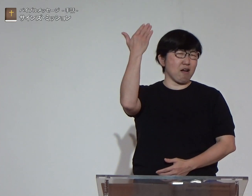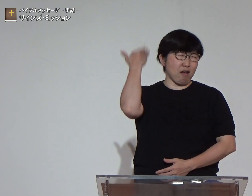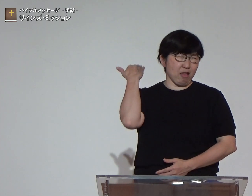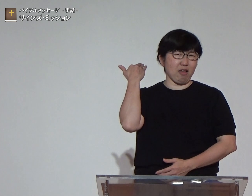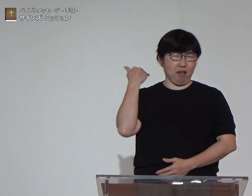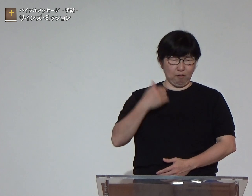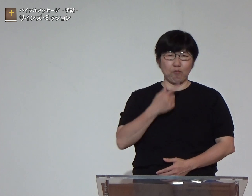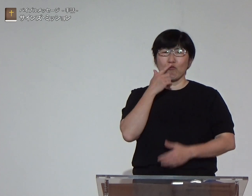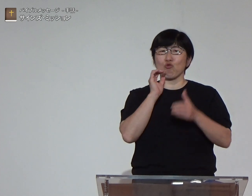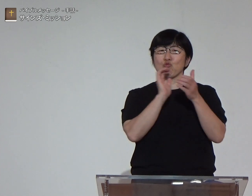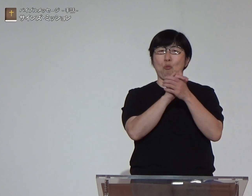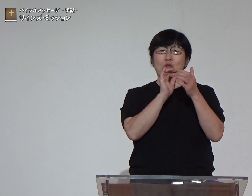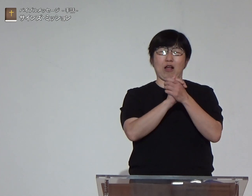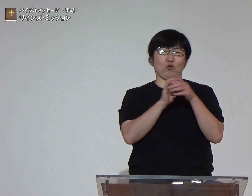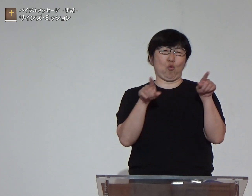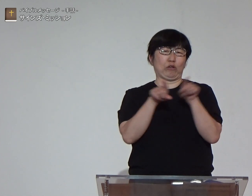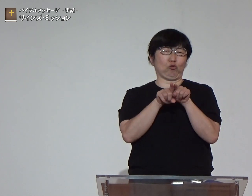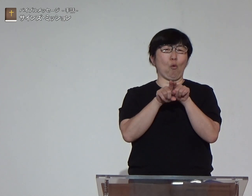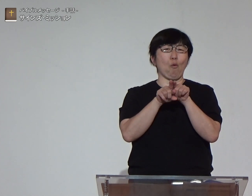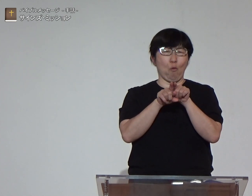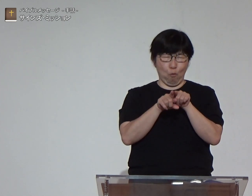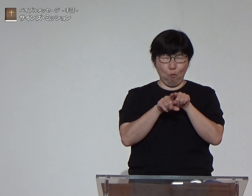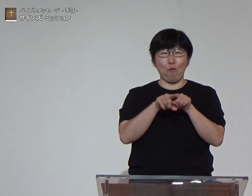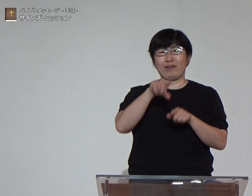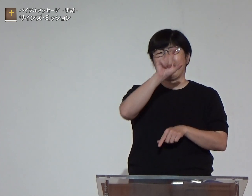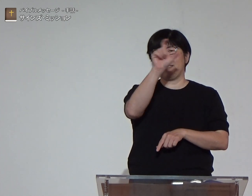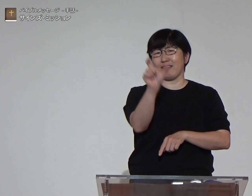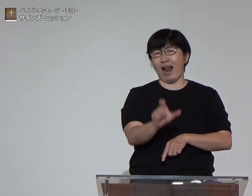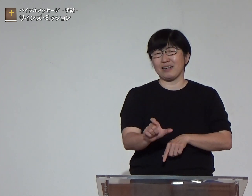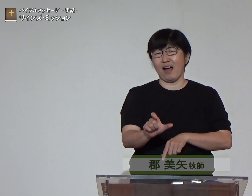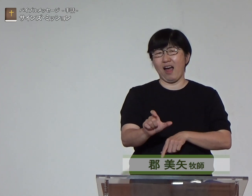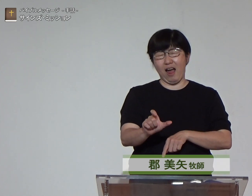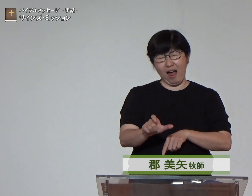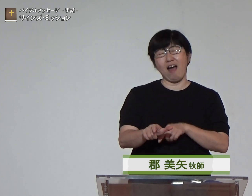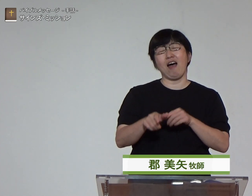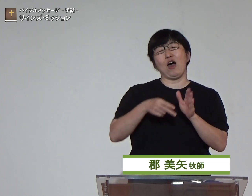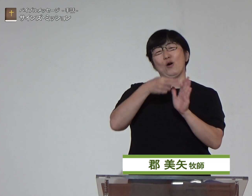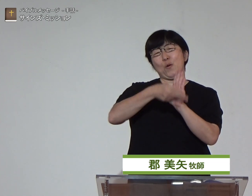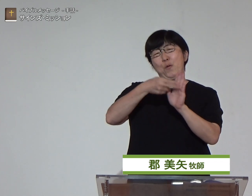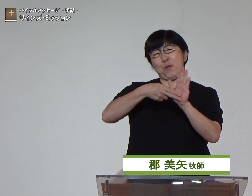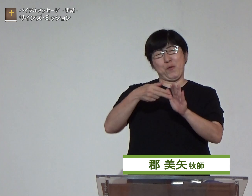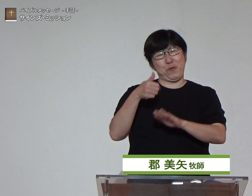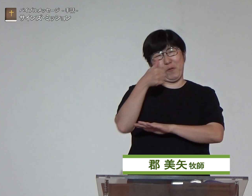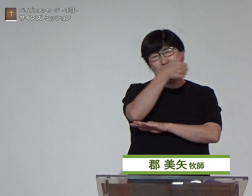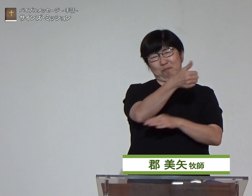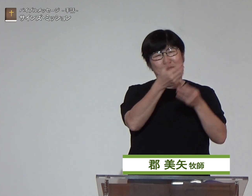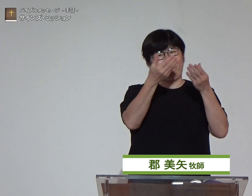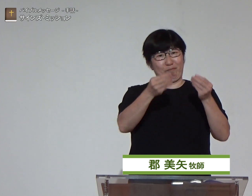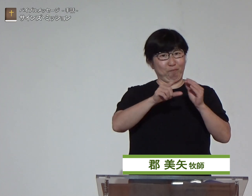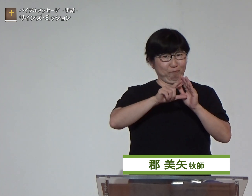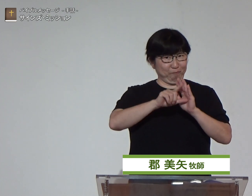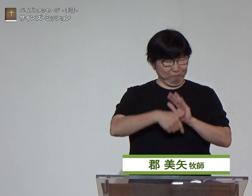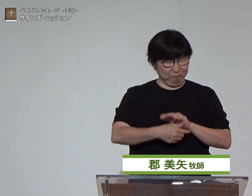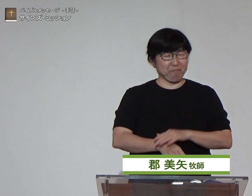ところで私は以前友人と一緒にイタリアに旅行に行きました